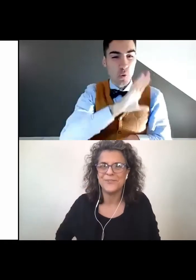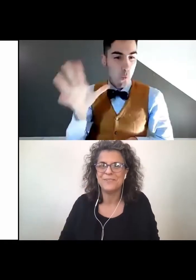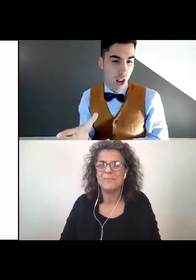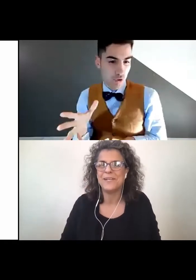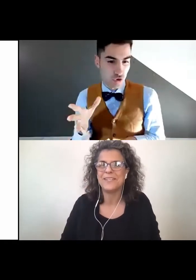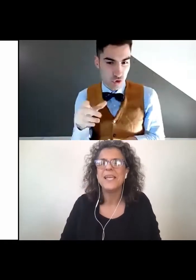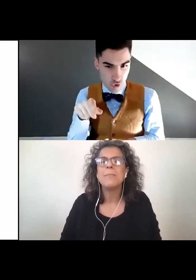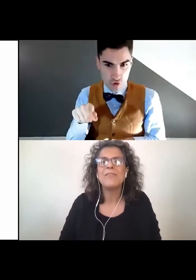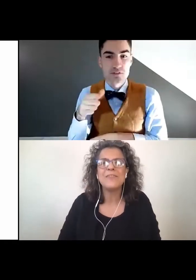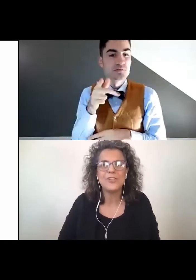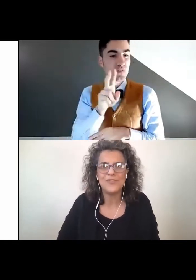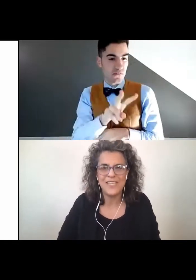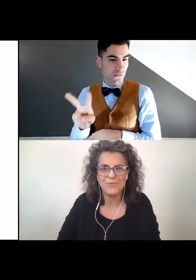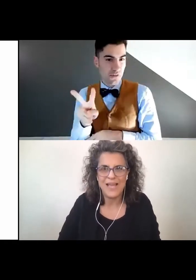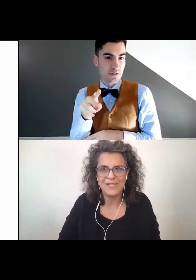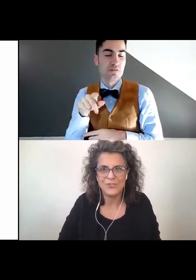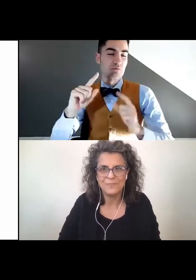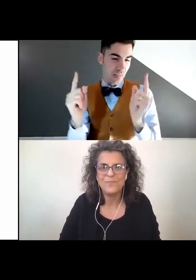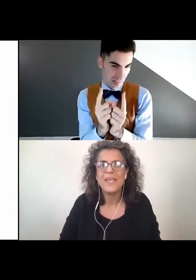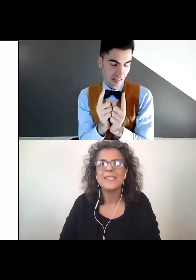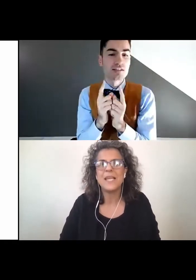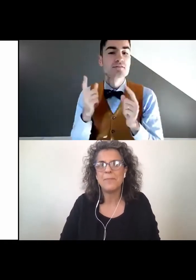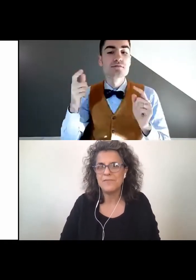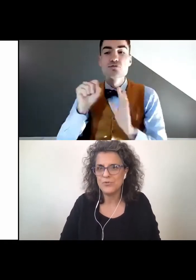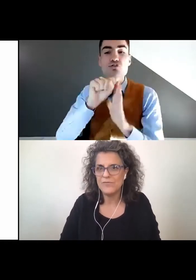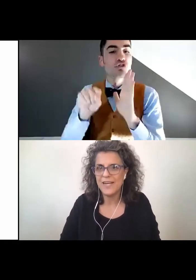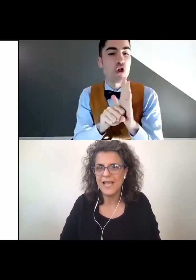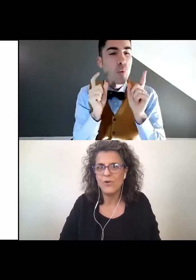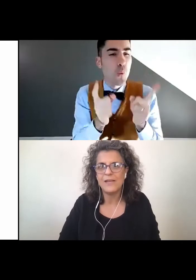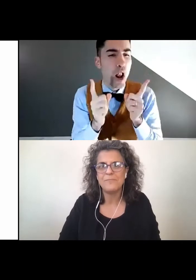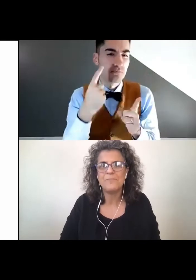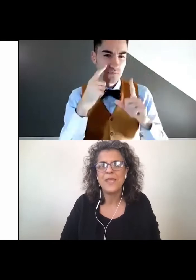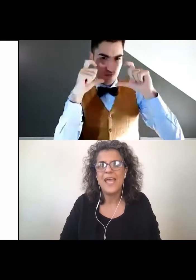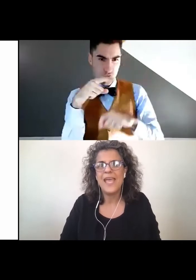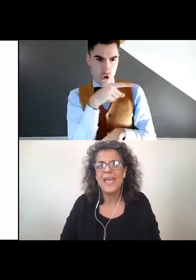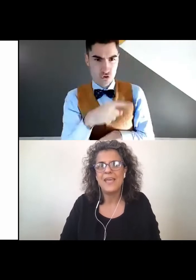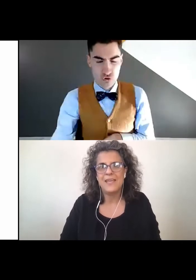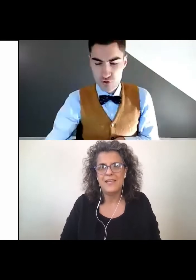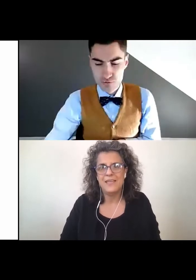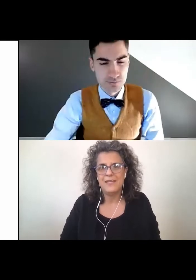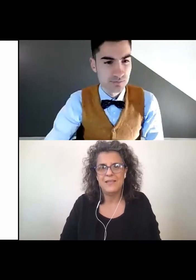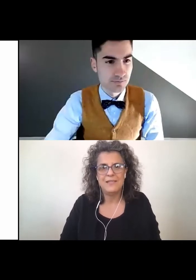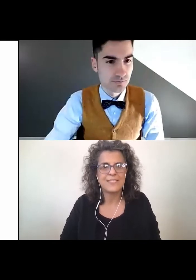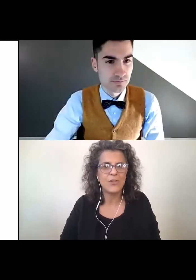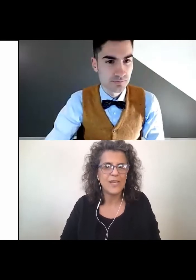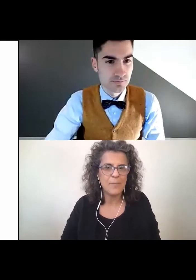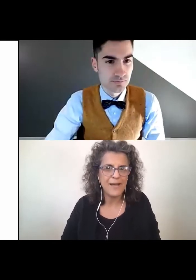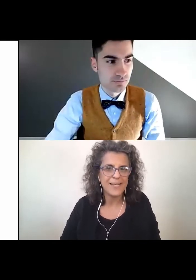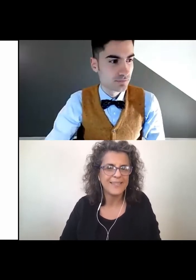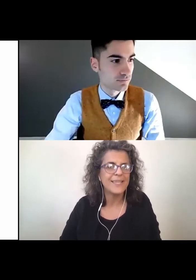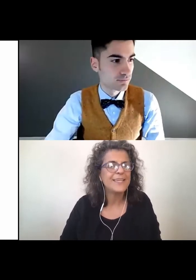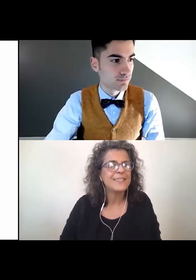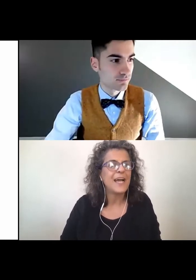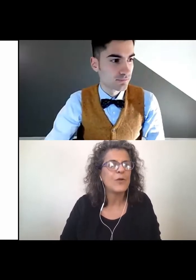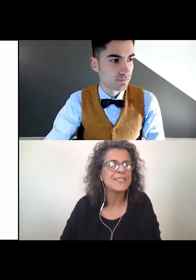capito in parte. Ma ve ne faccio vedere un altro, sempre in visual vernacular. questa la storia che